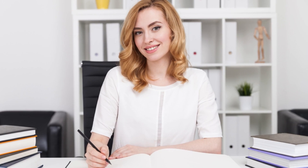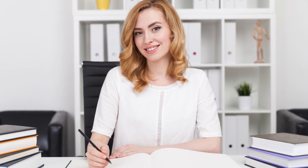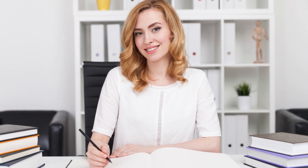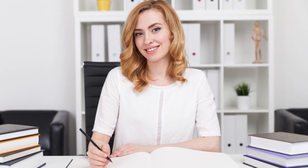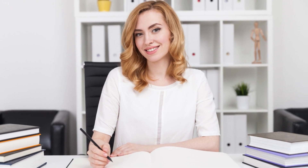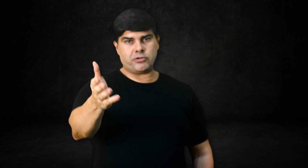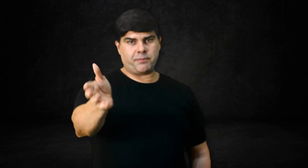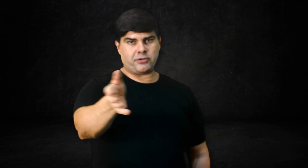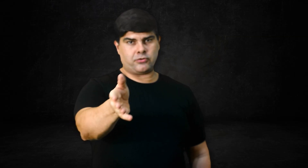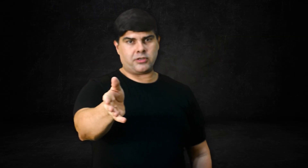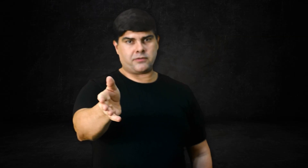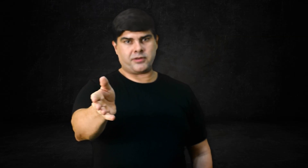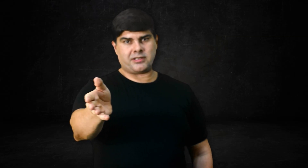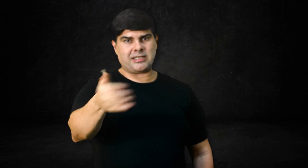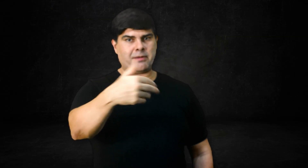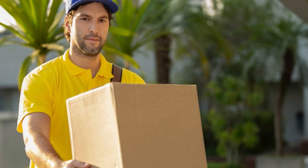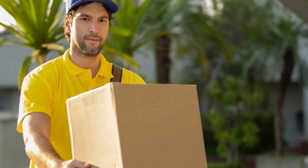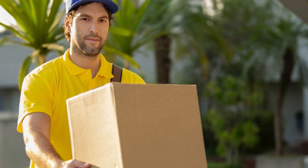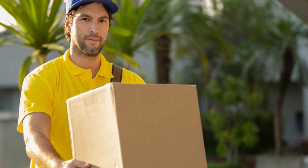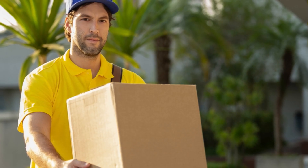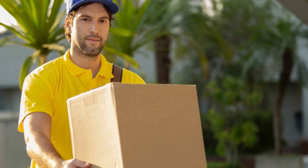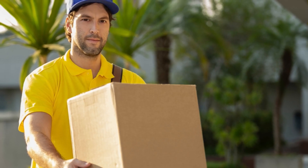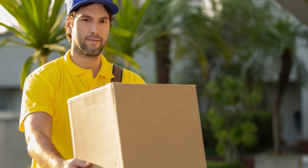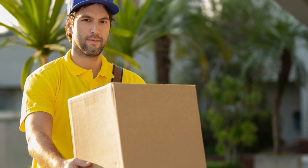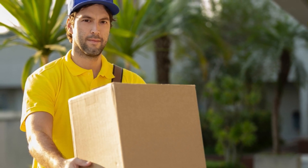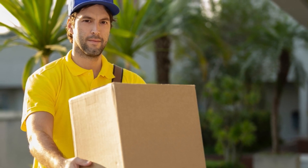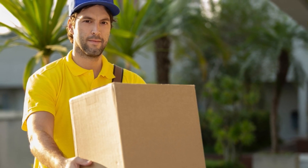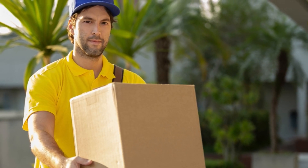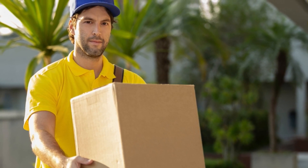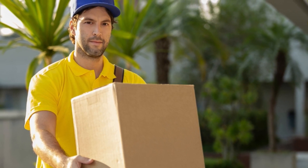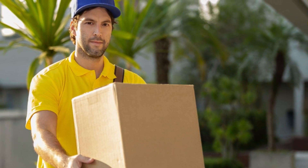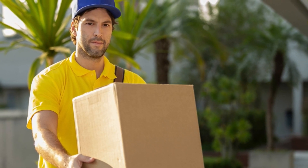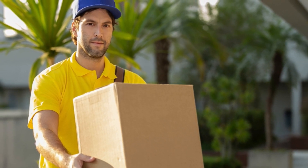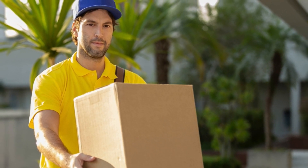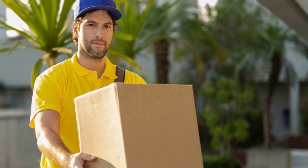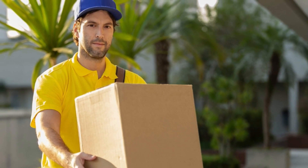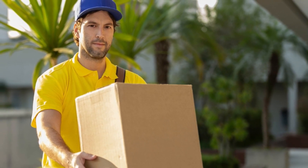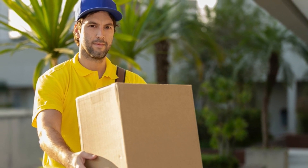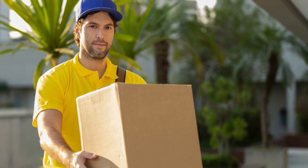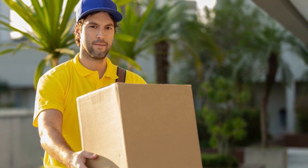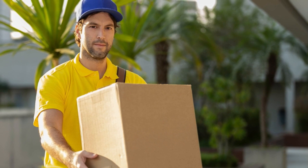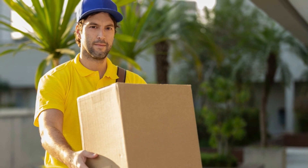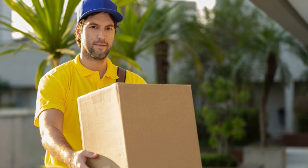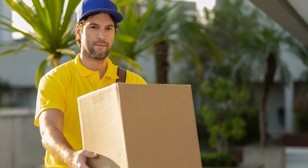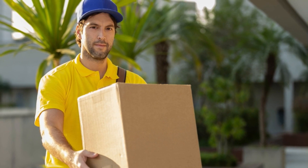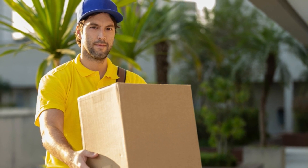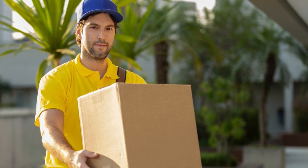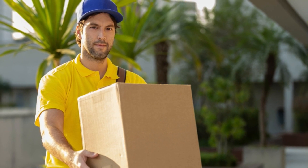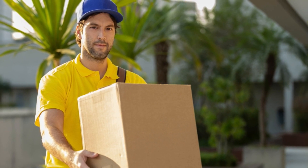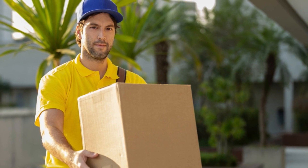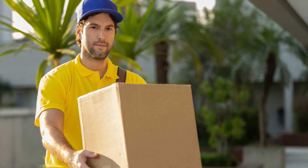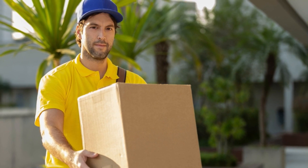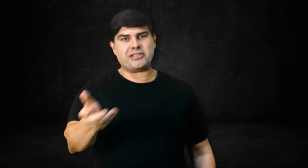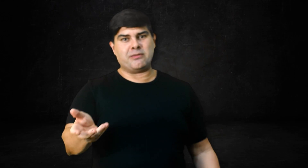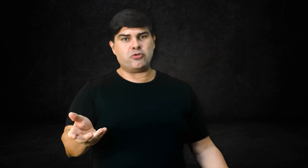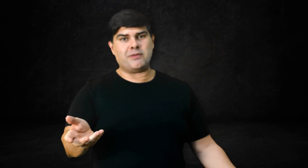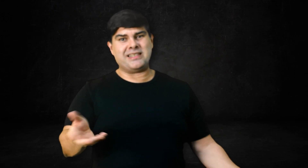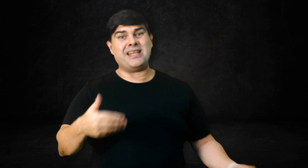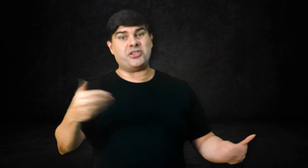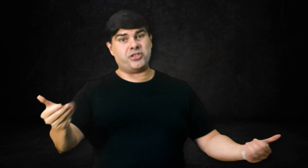e já há uma outra pessoa que trabalha mais ativamente, como por exemplo um carteiro o dia inteiro, andando para lá fazendo entregas, uma delas vai gastar muito mais energia